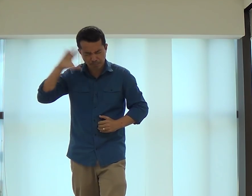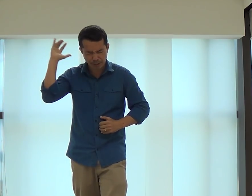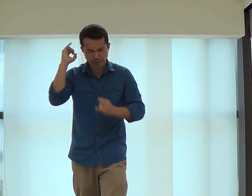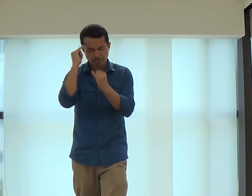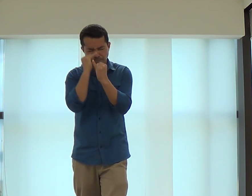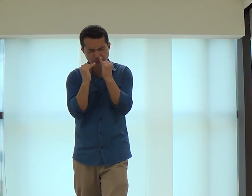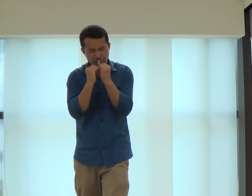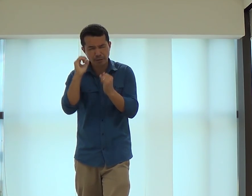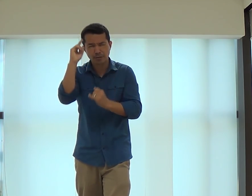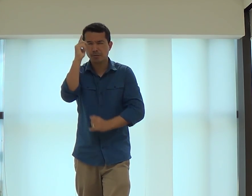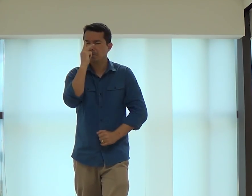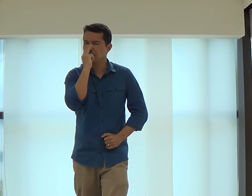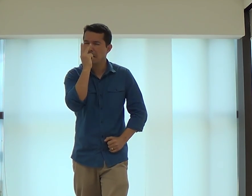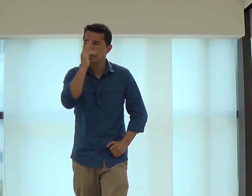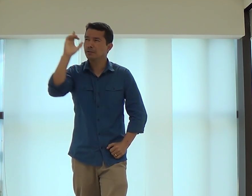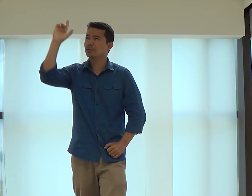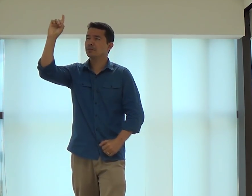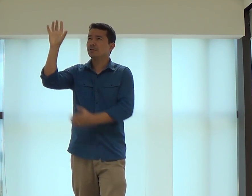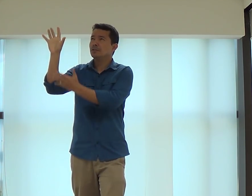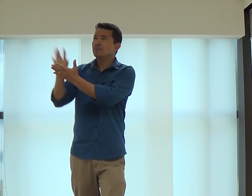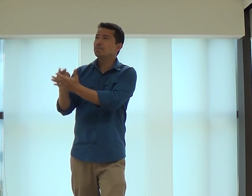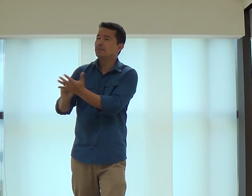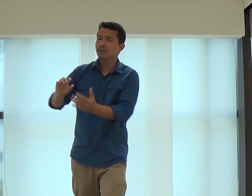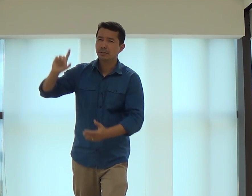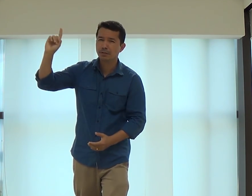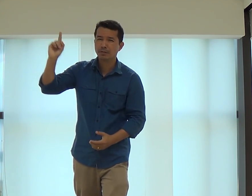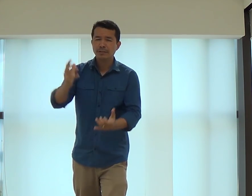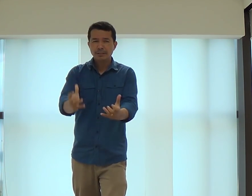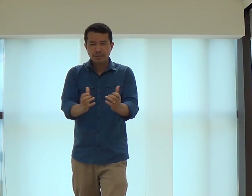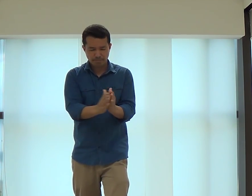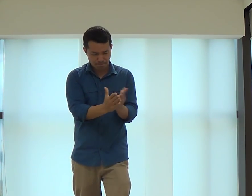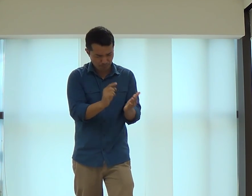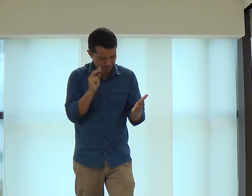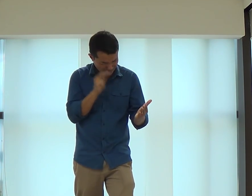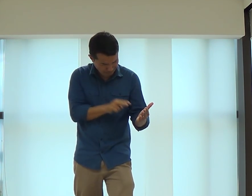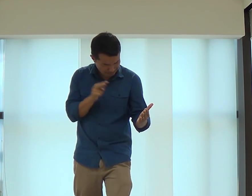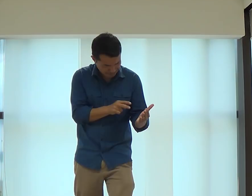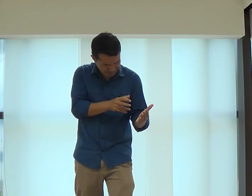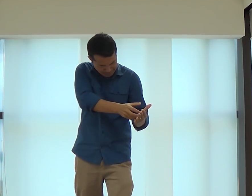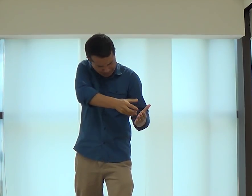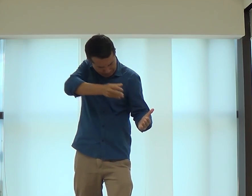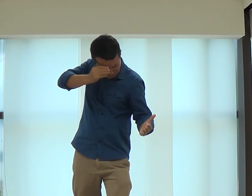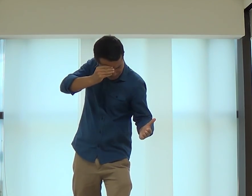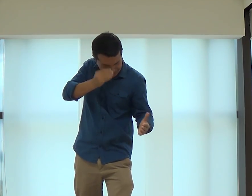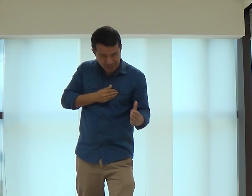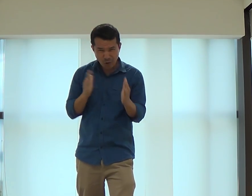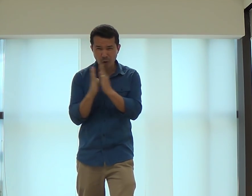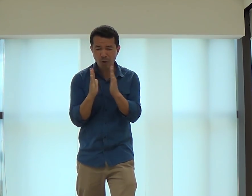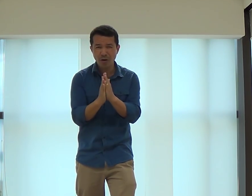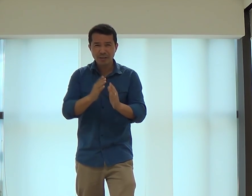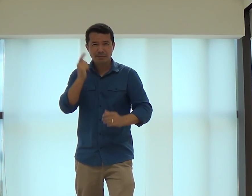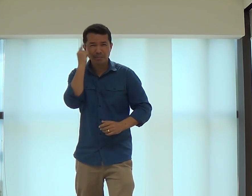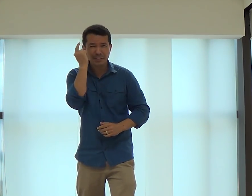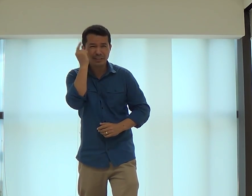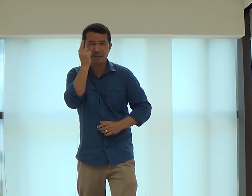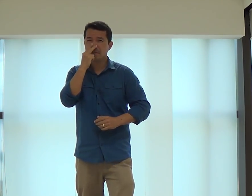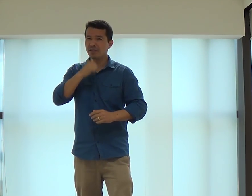Querer sempre mais ser parecido com ele. Estar gritando a Jesus. Estar lendo a palavra. Estar